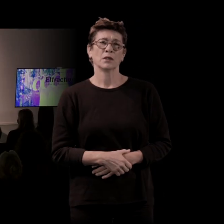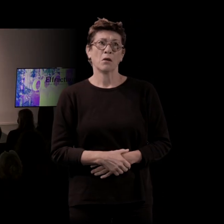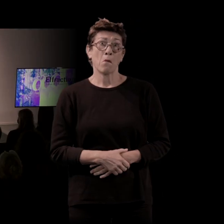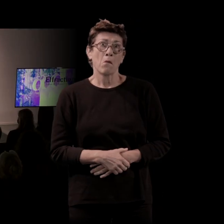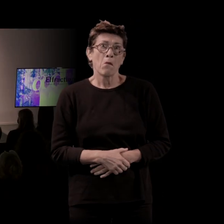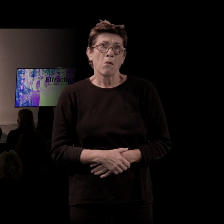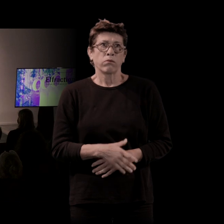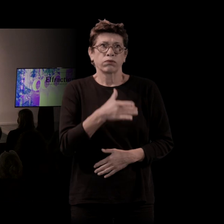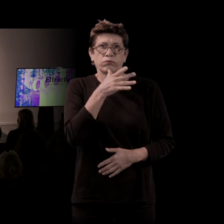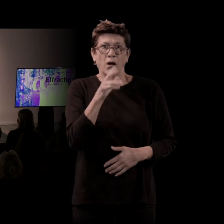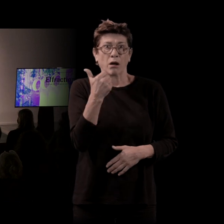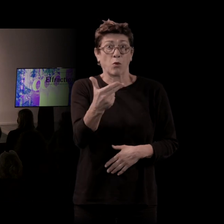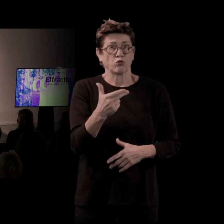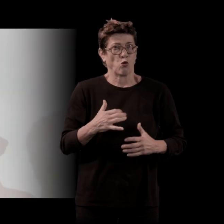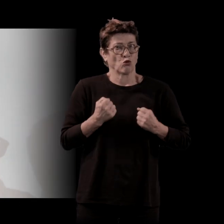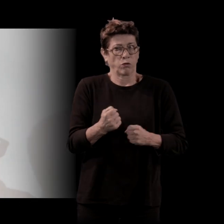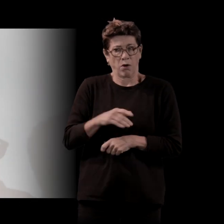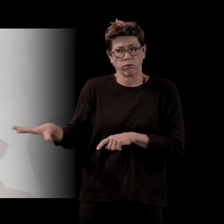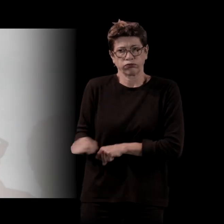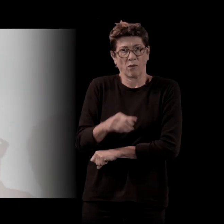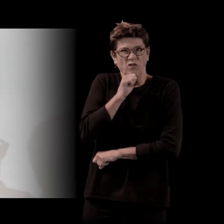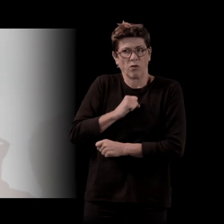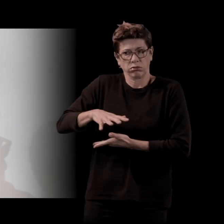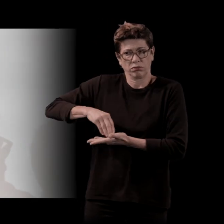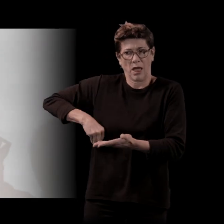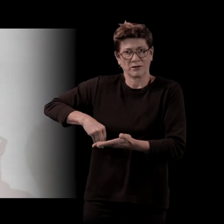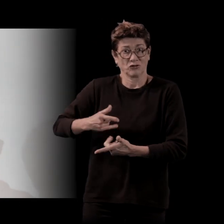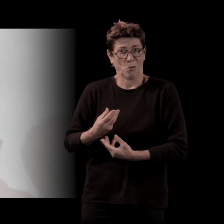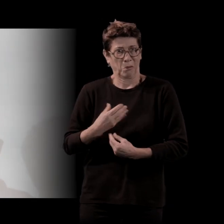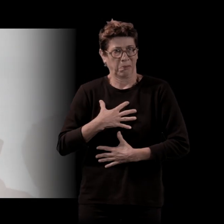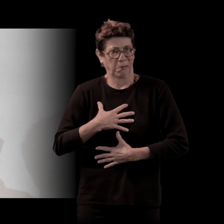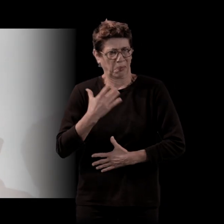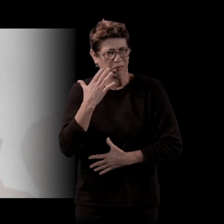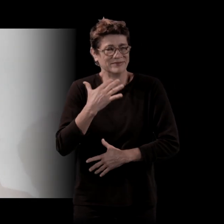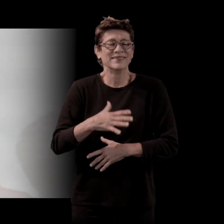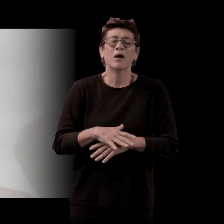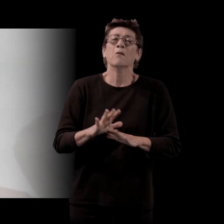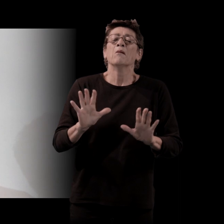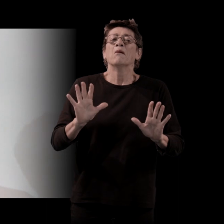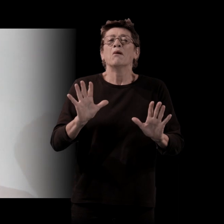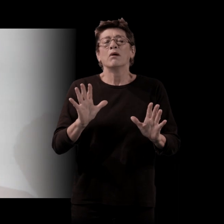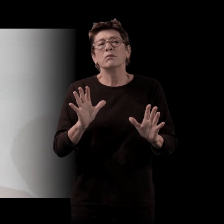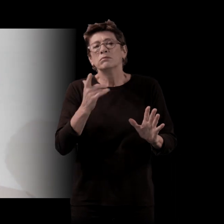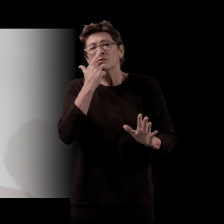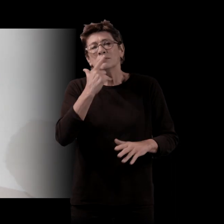J'ai peur de me faire peur. Je pense quand même que c'était... Non, c'était en train de